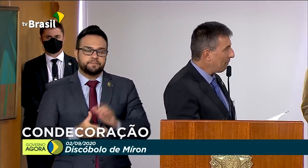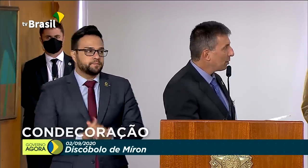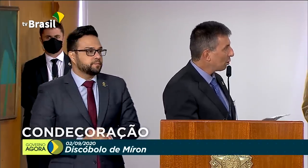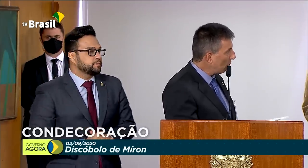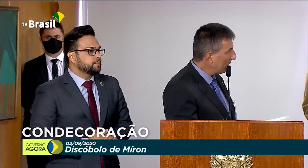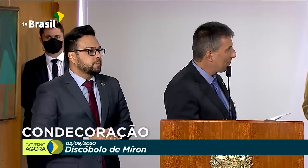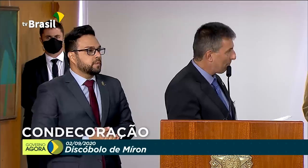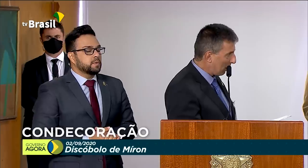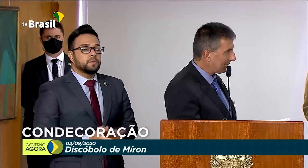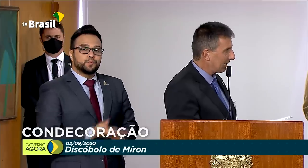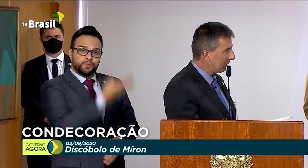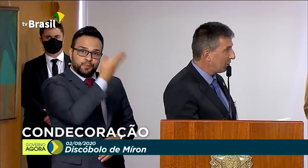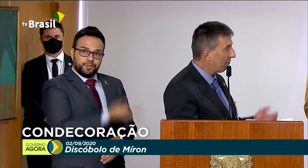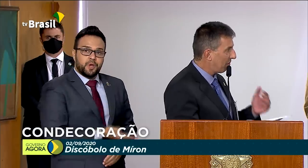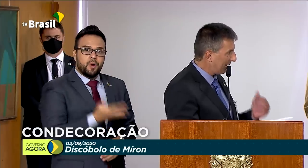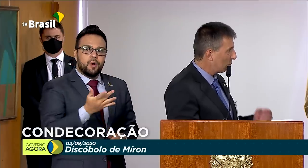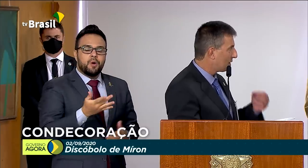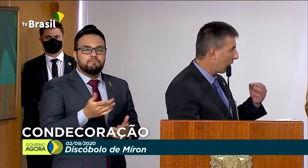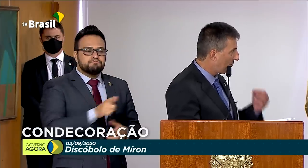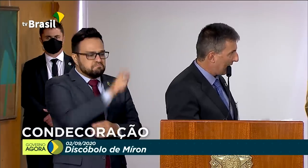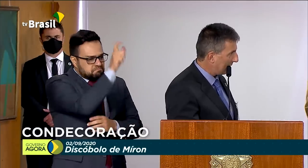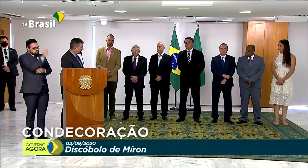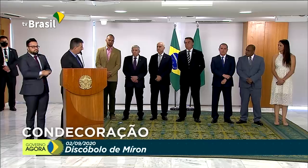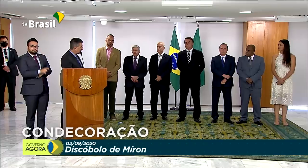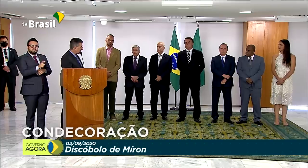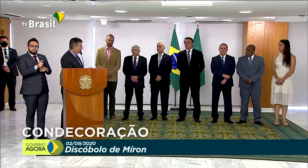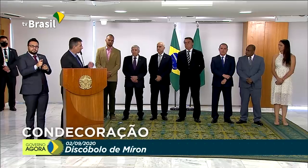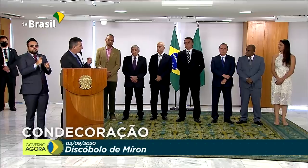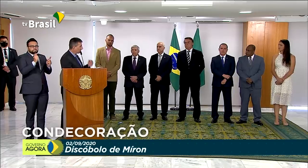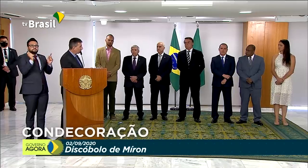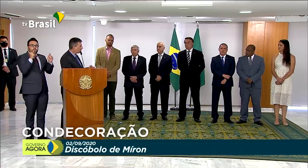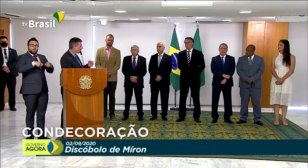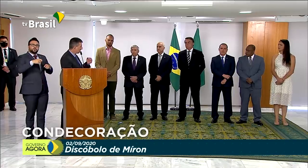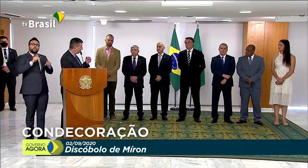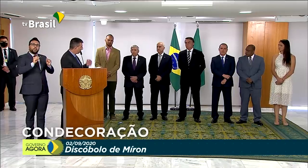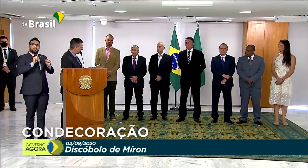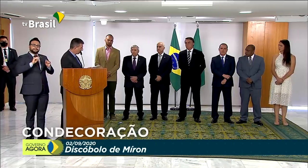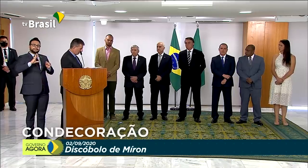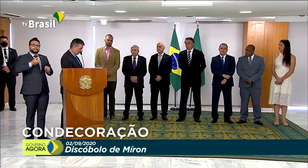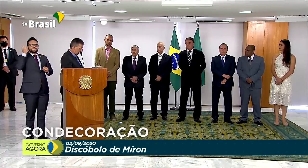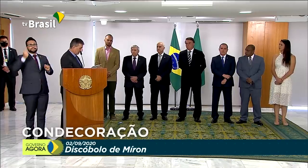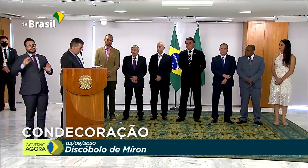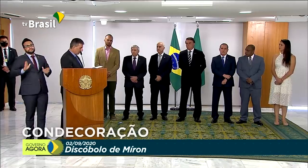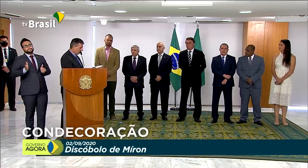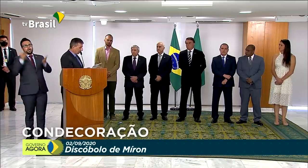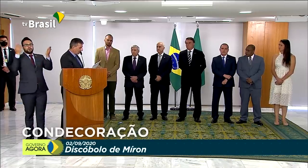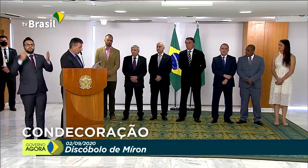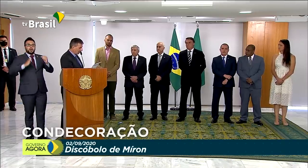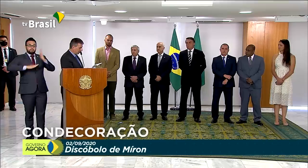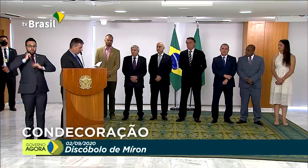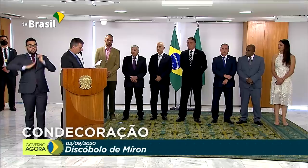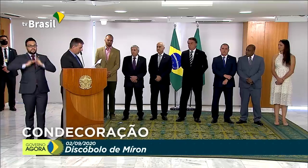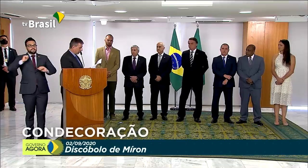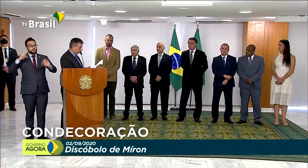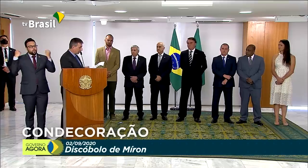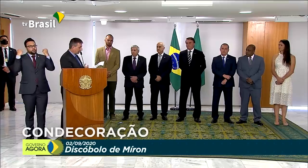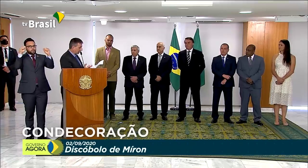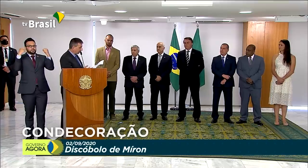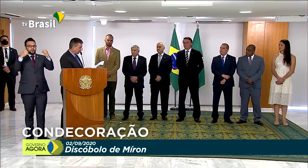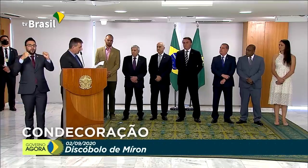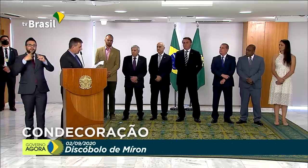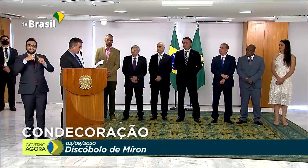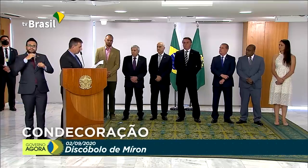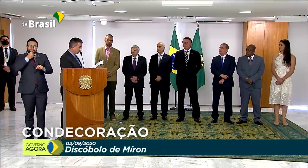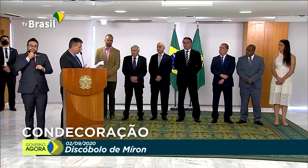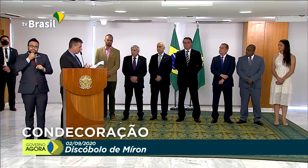a pessoa que possa, de fato, salvar a profissão de educação física que, infelizmente, por uma